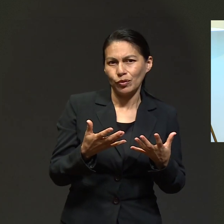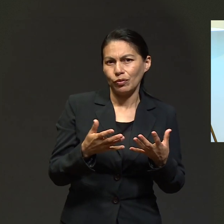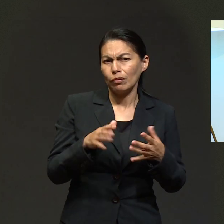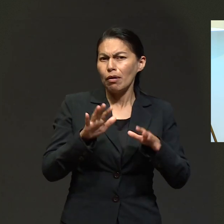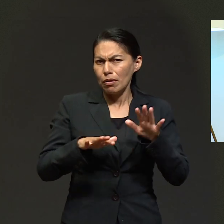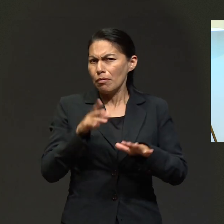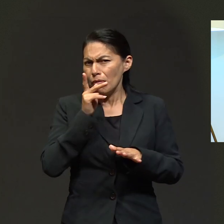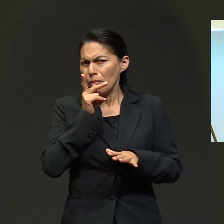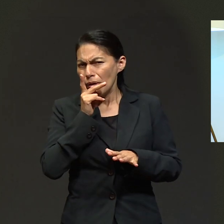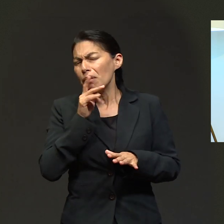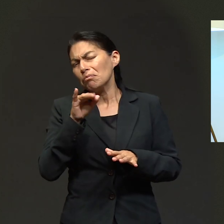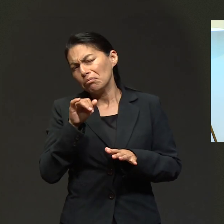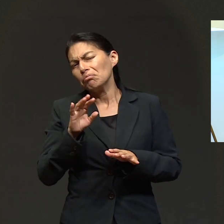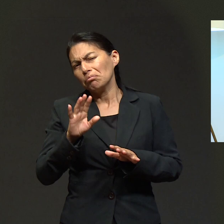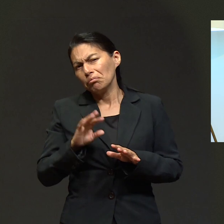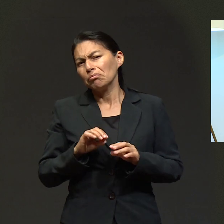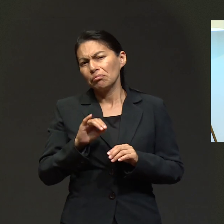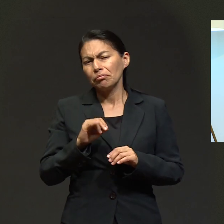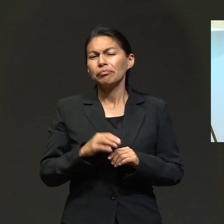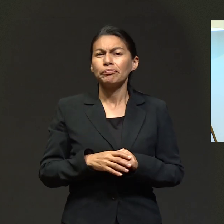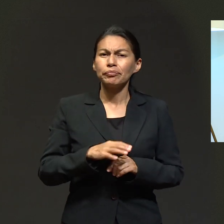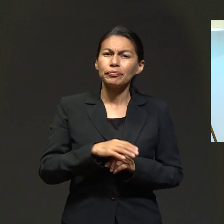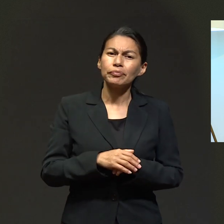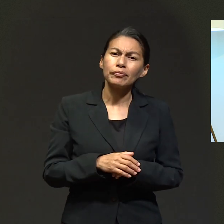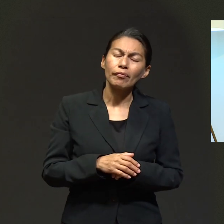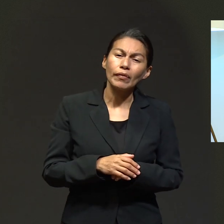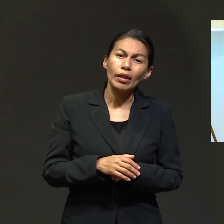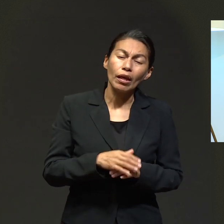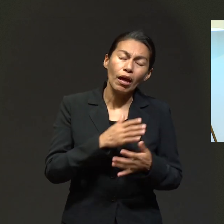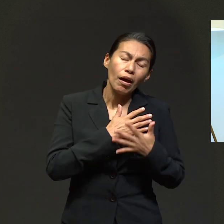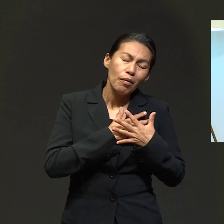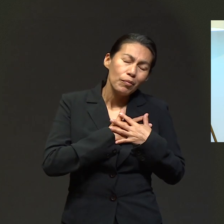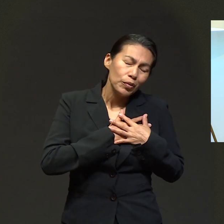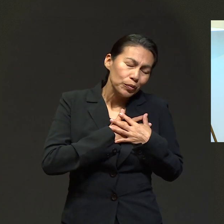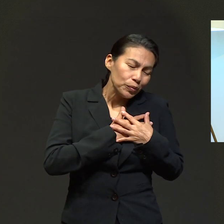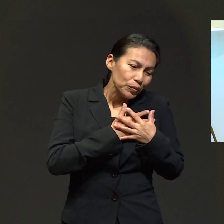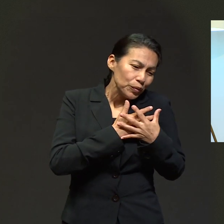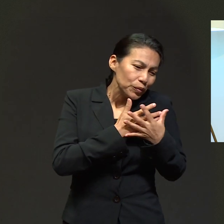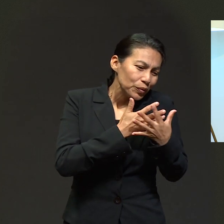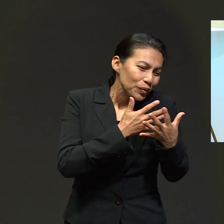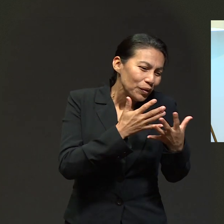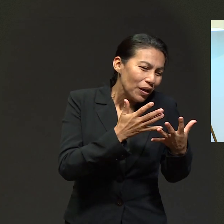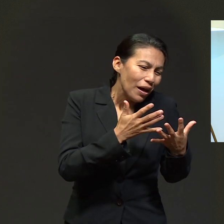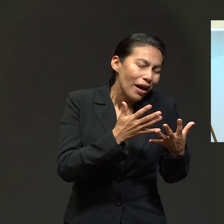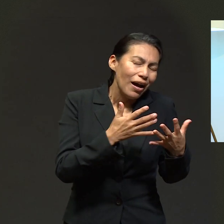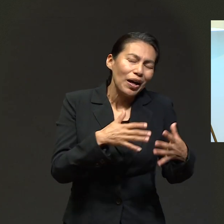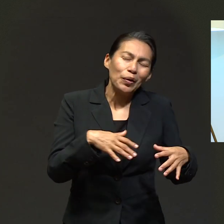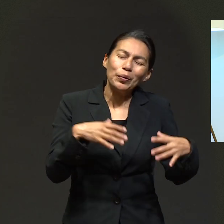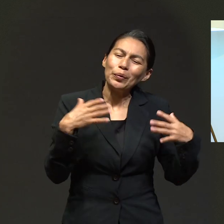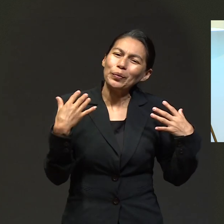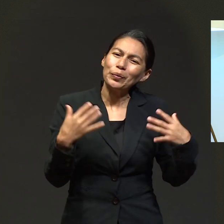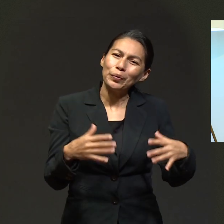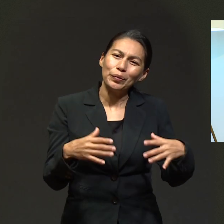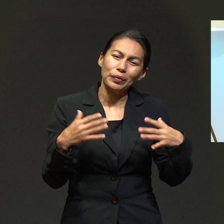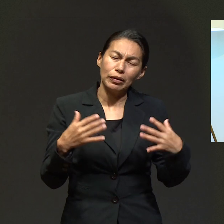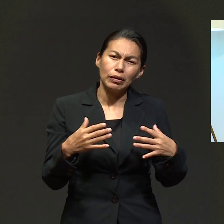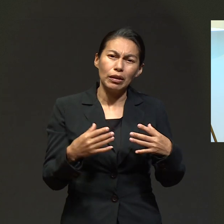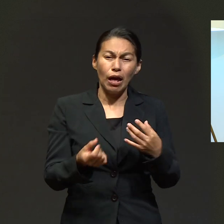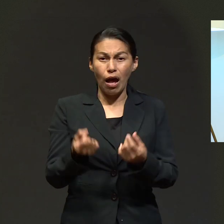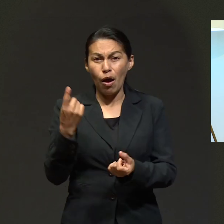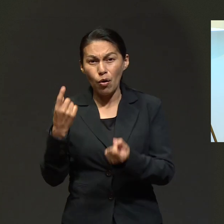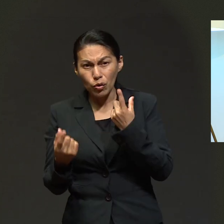excepción de un padre también. Y esta expresión de amor se manifiesta en hechos